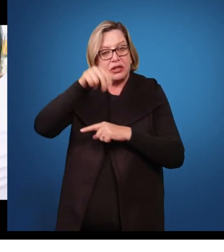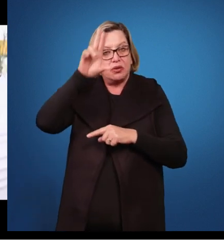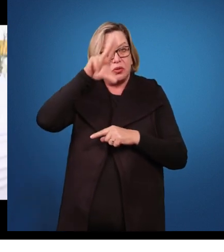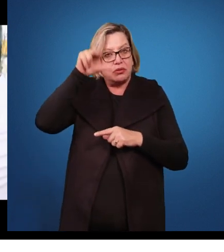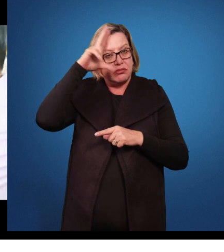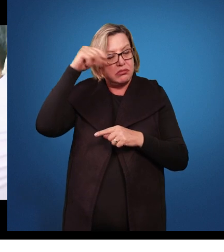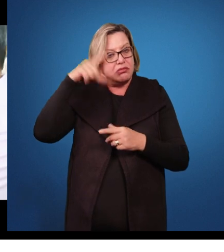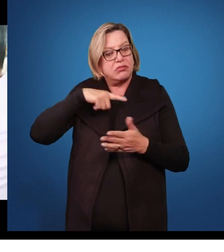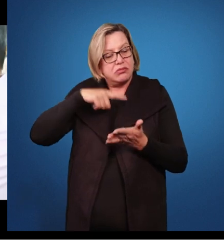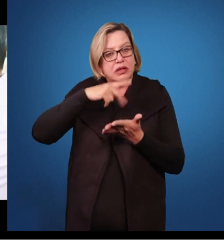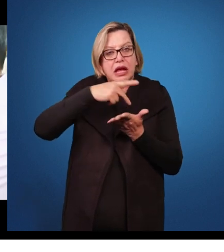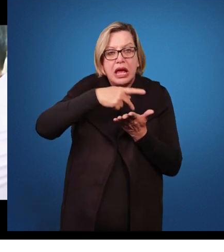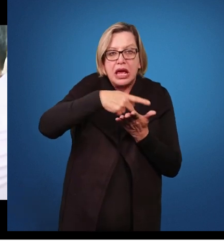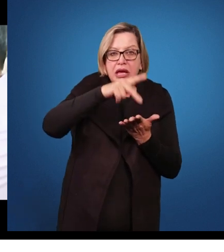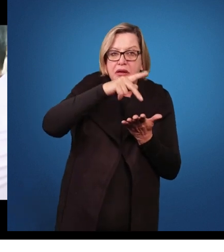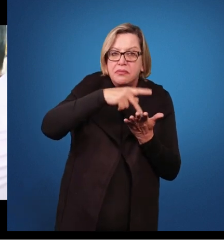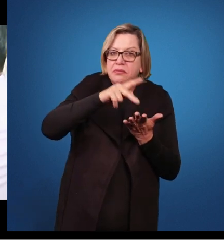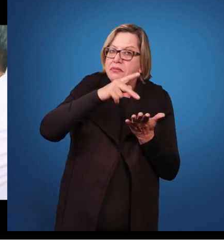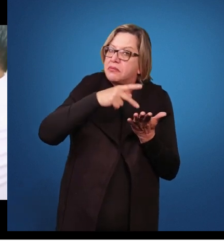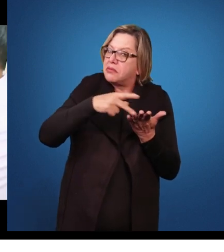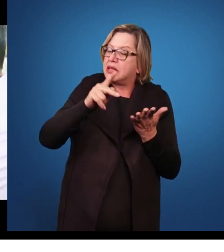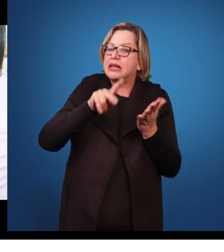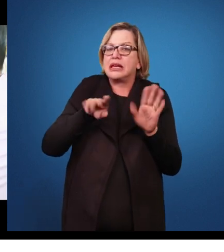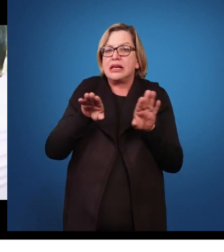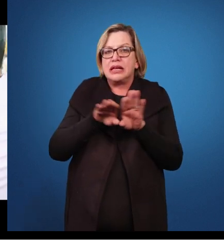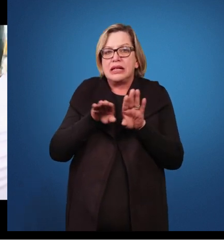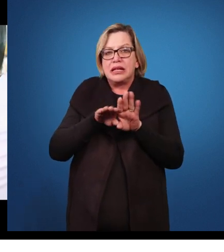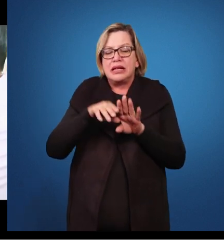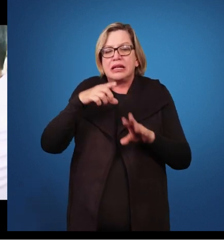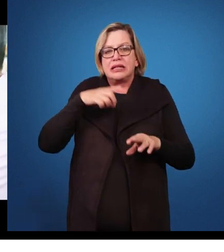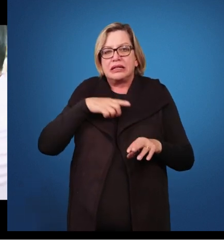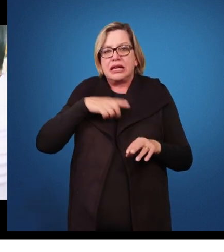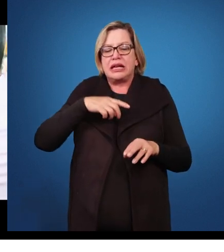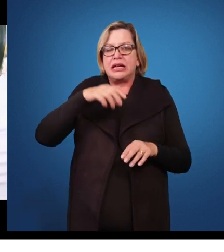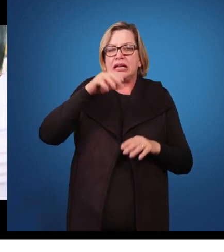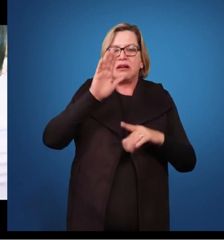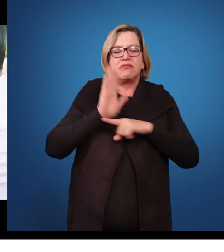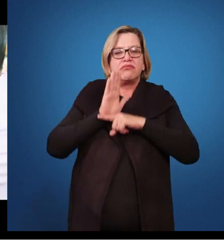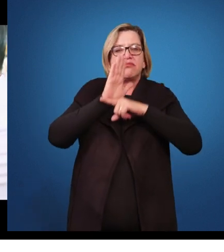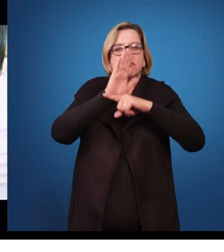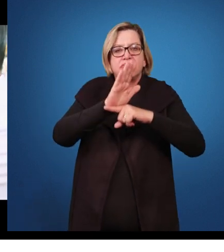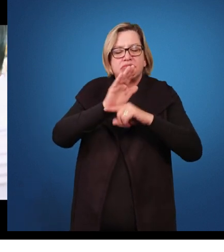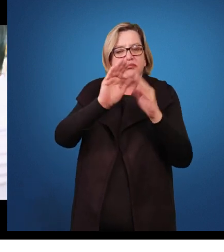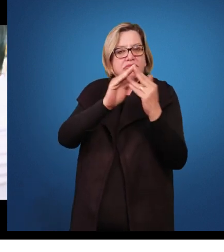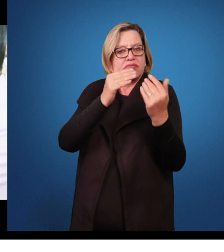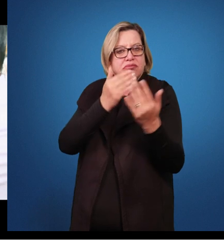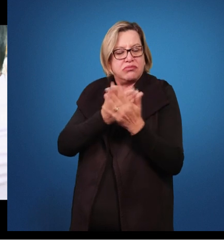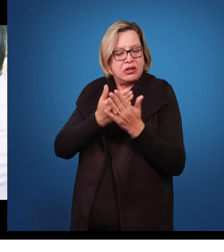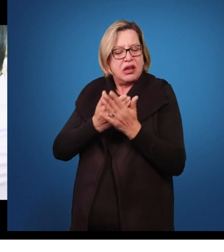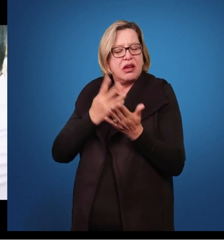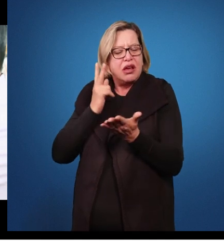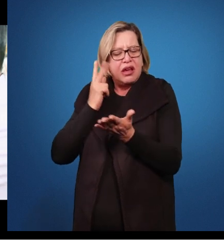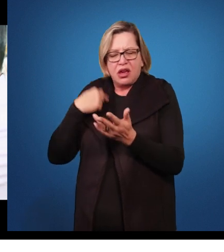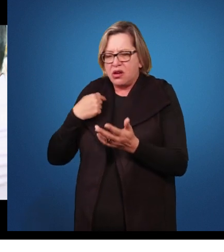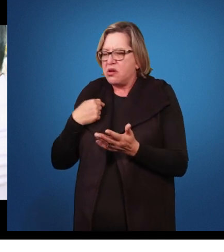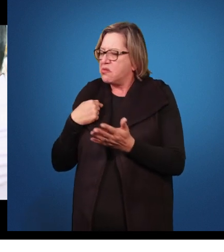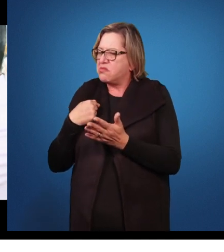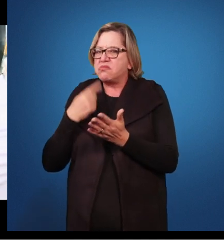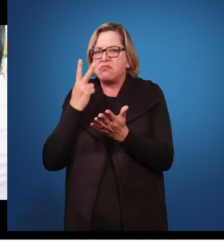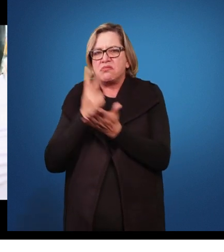nós temos a assistência estudantil, eu sou muito vinculada à assistência estudantil e ao PIA, e temos também o laboratório de